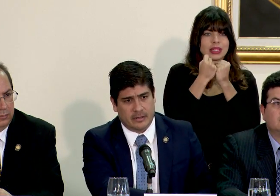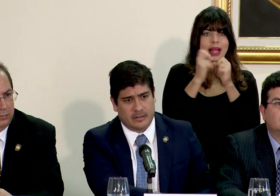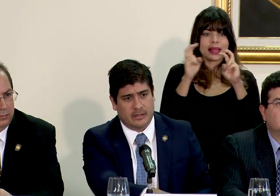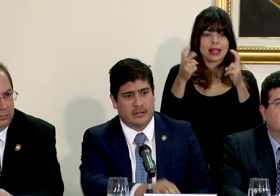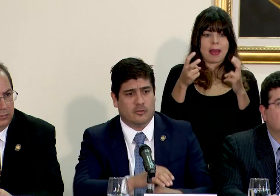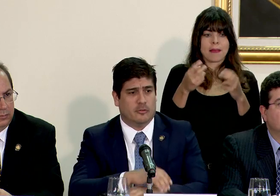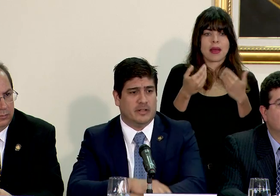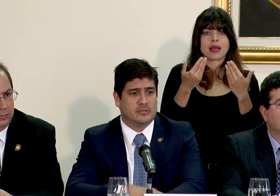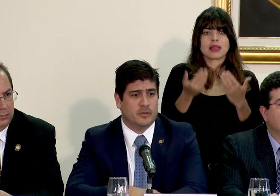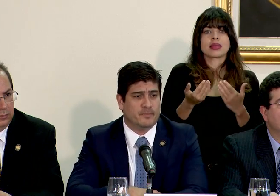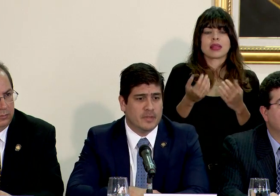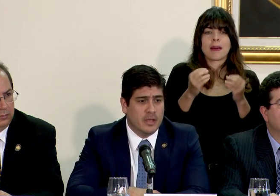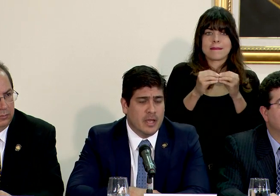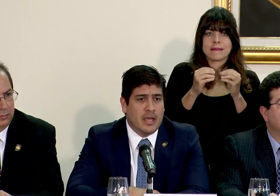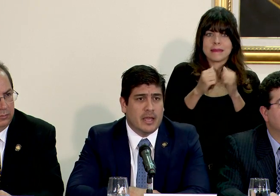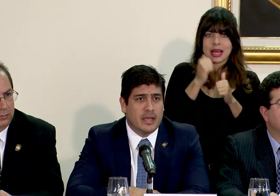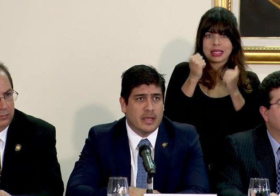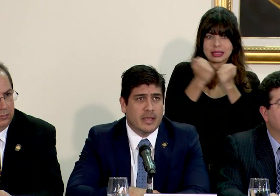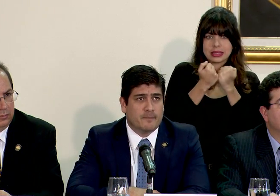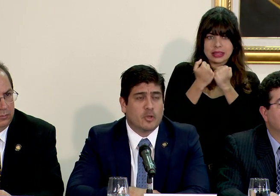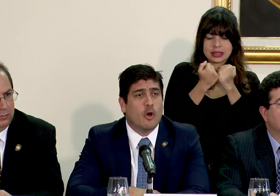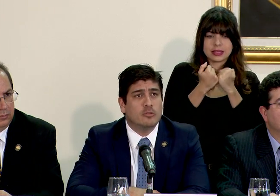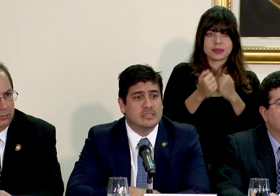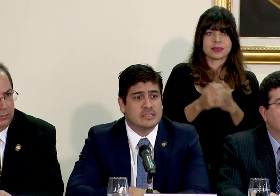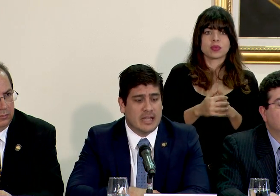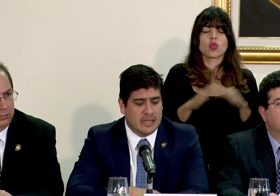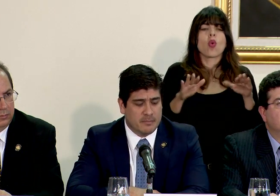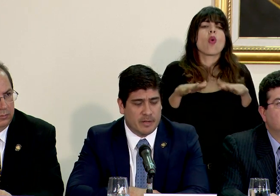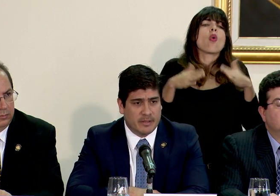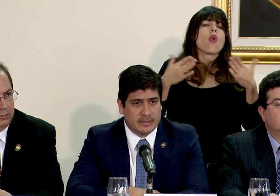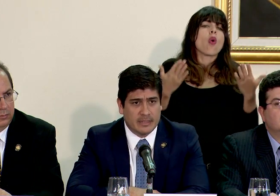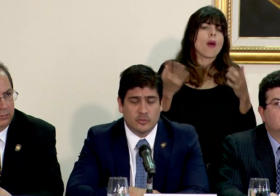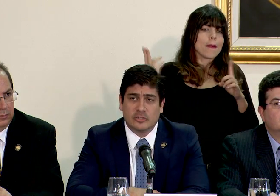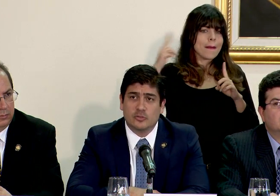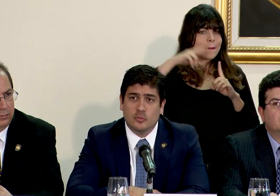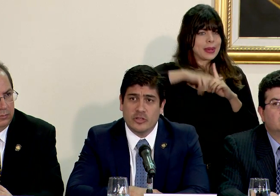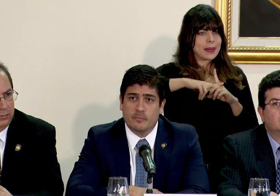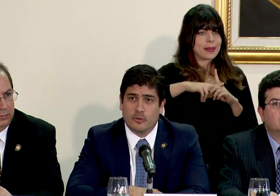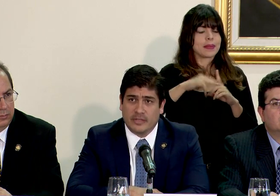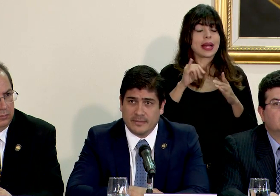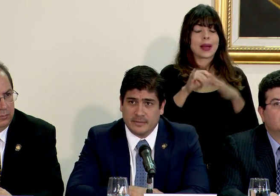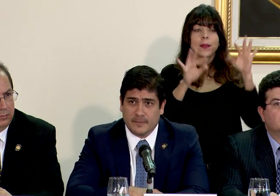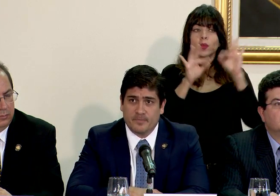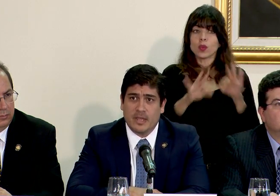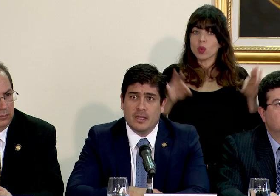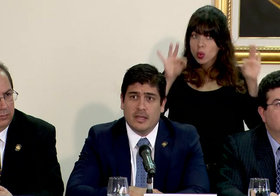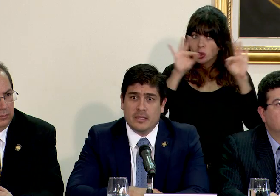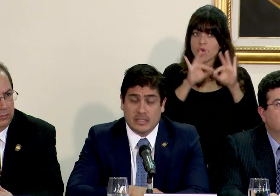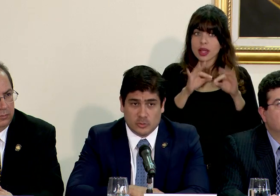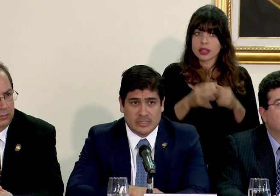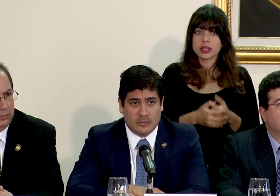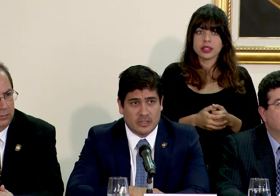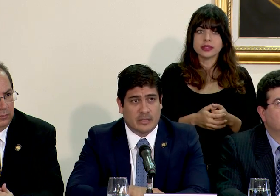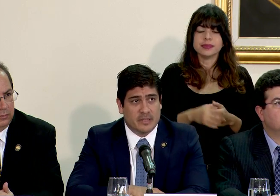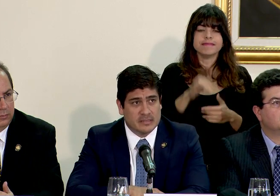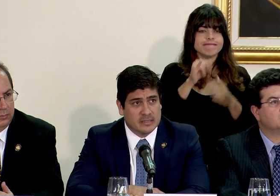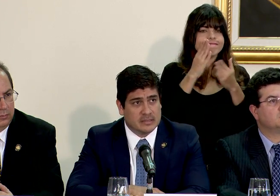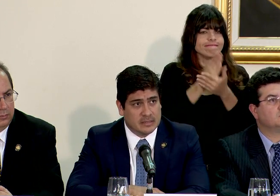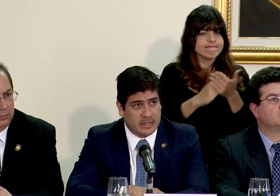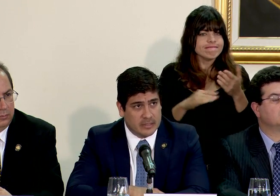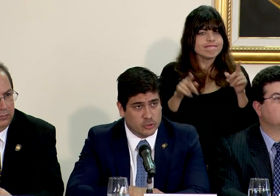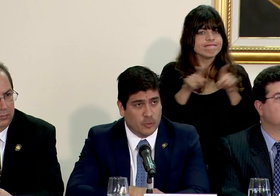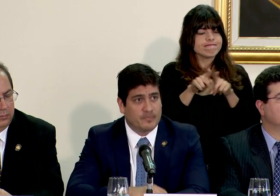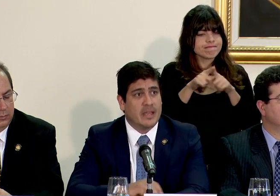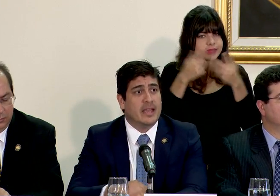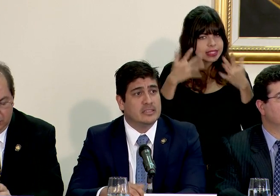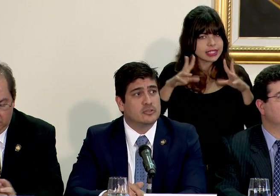generar conglomeración. ¿Cómo se está implementando? Y esto es muy importante y esto es algo que también se